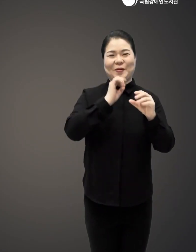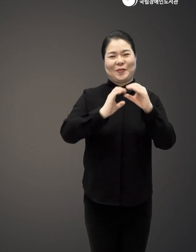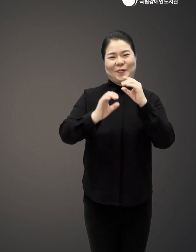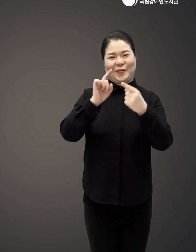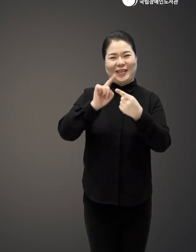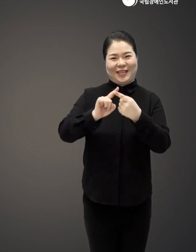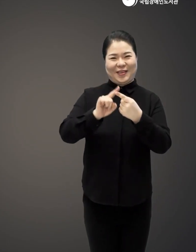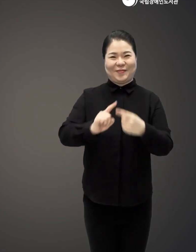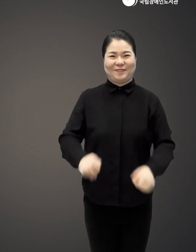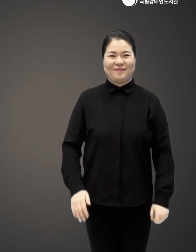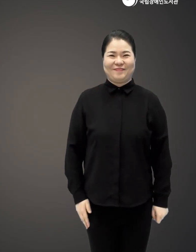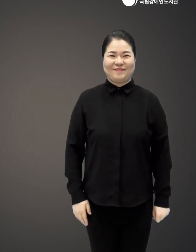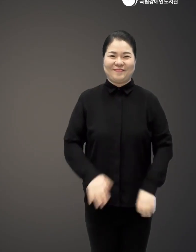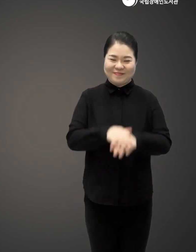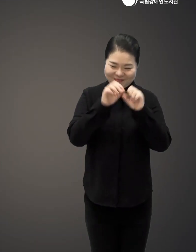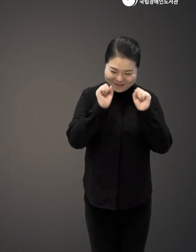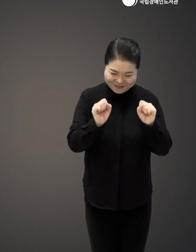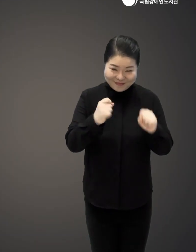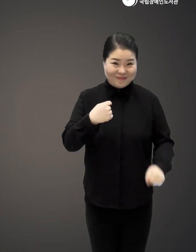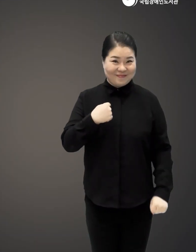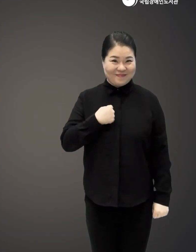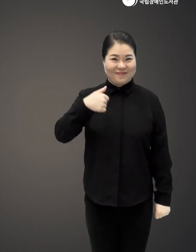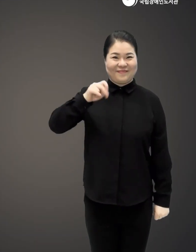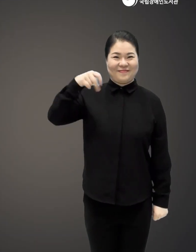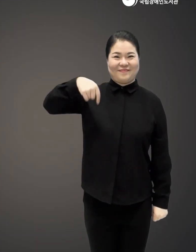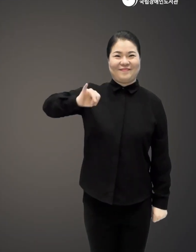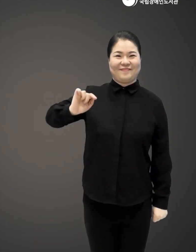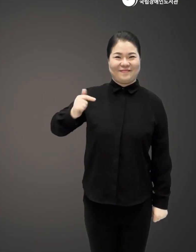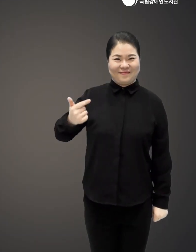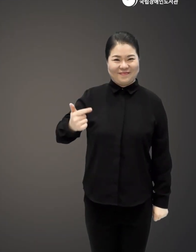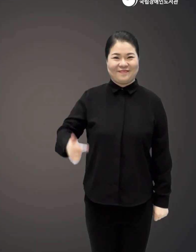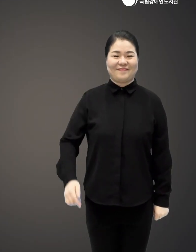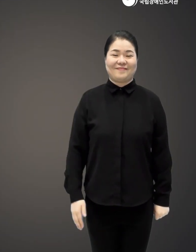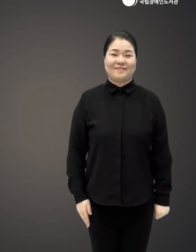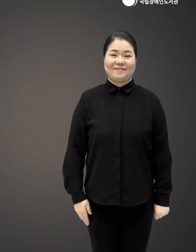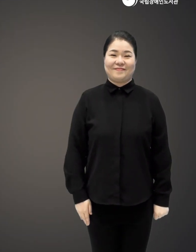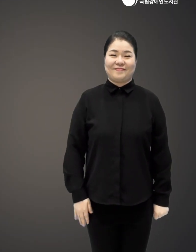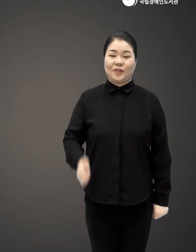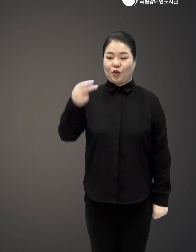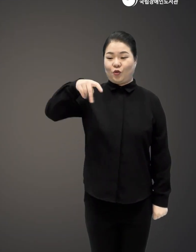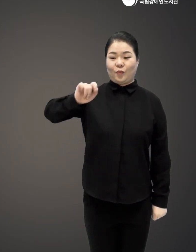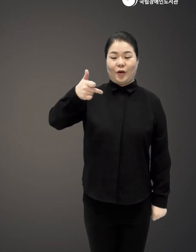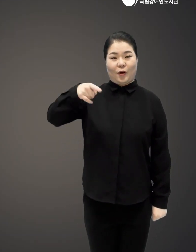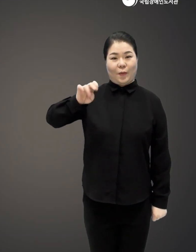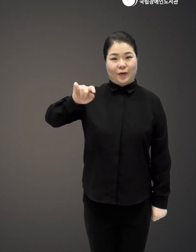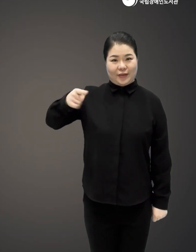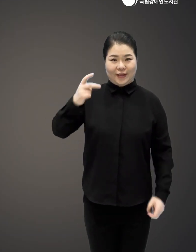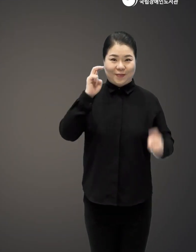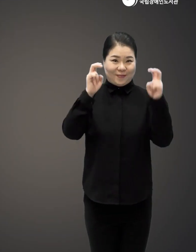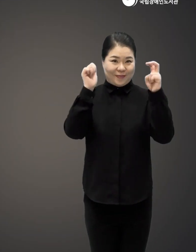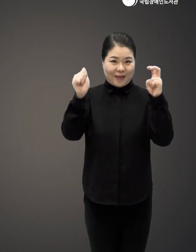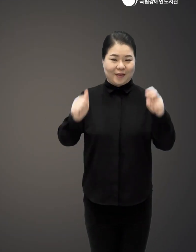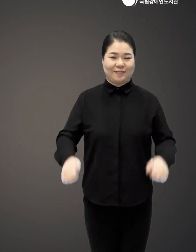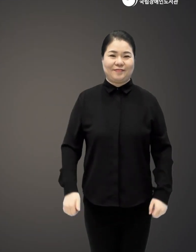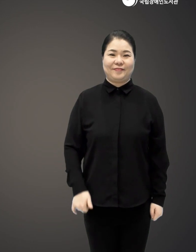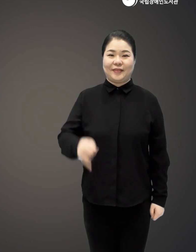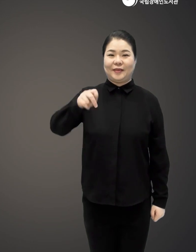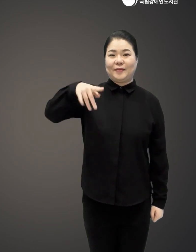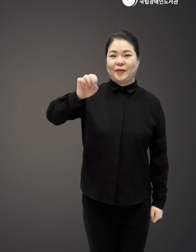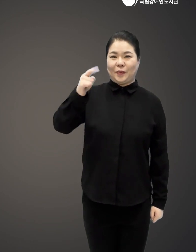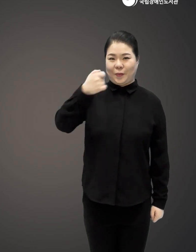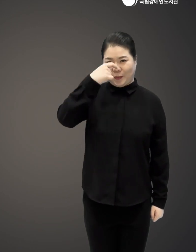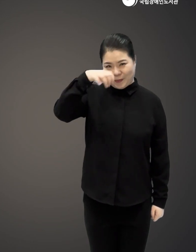안녕하세요 김수인입니다 현재 휴먼컴퍼니 대표 현재